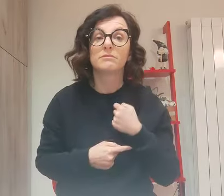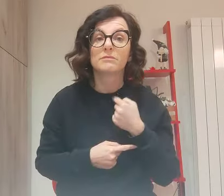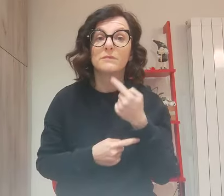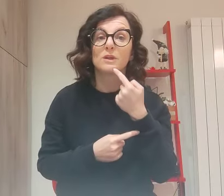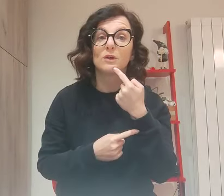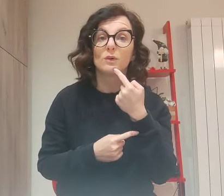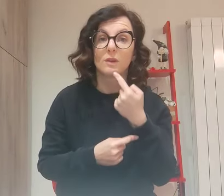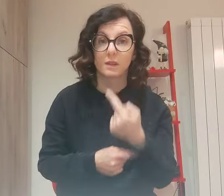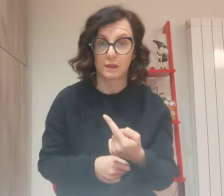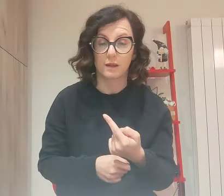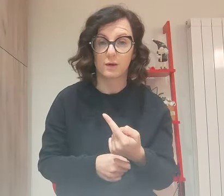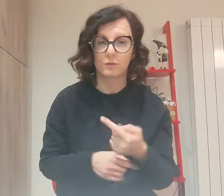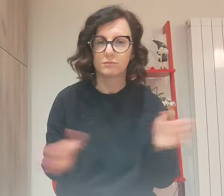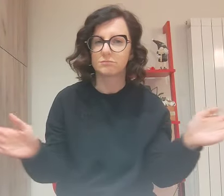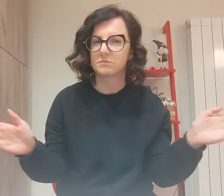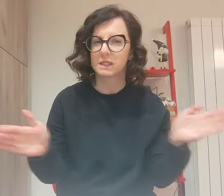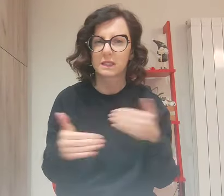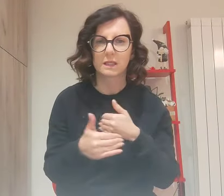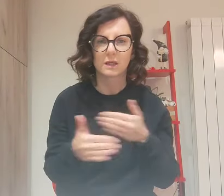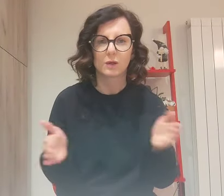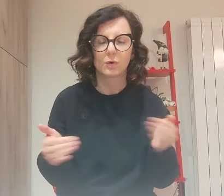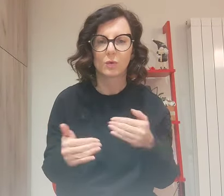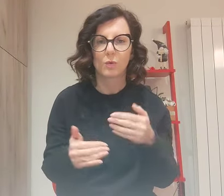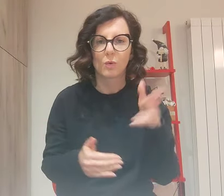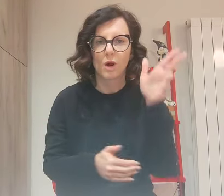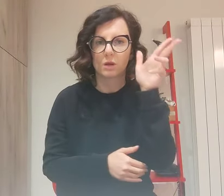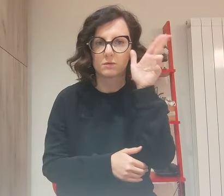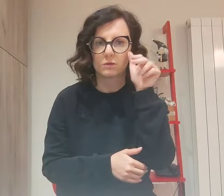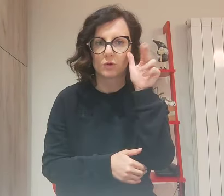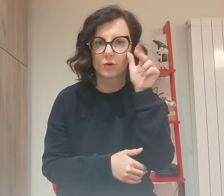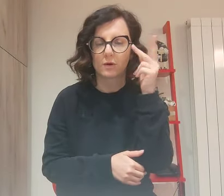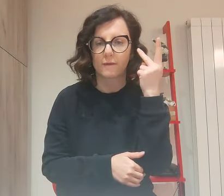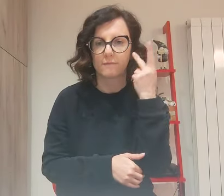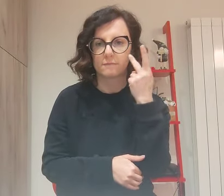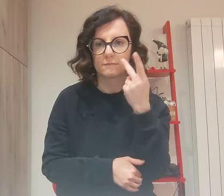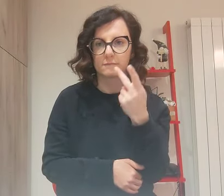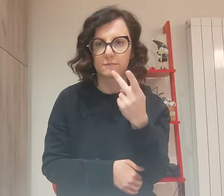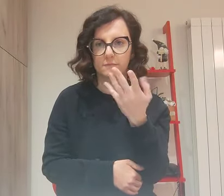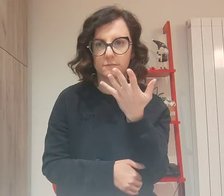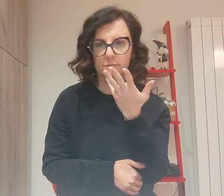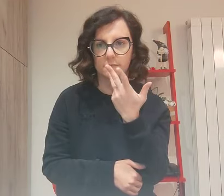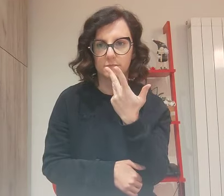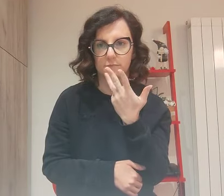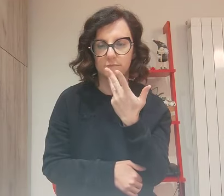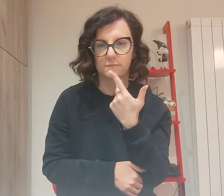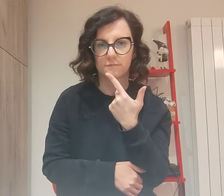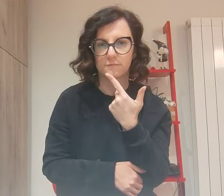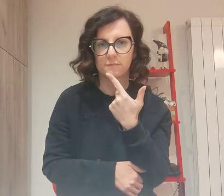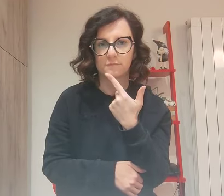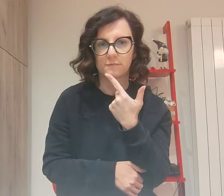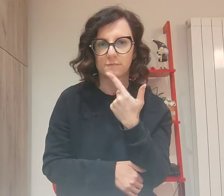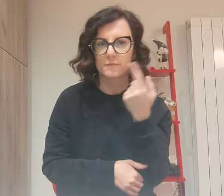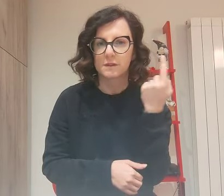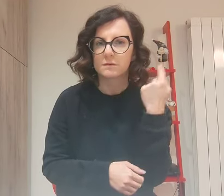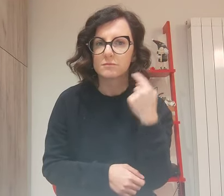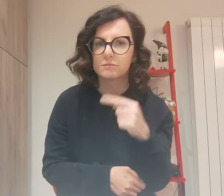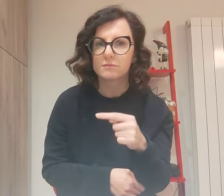Chiunque guarda una donna Per desiderarla Ha già commesso